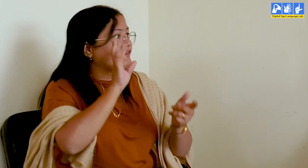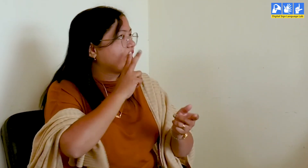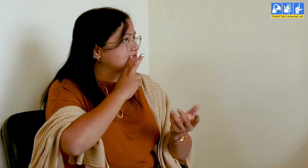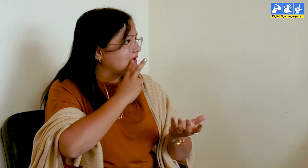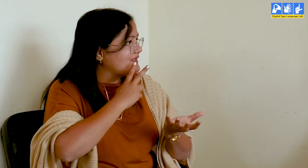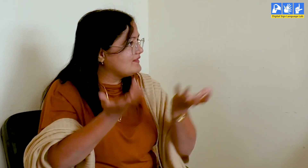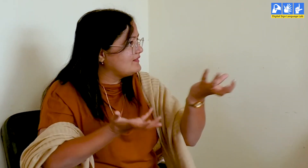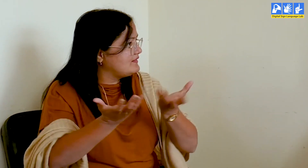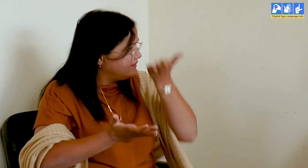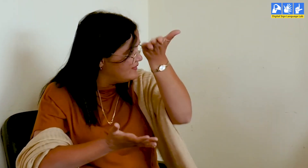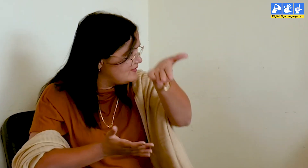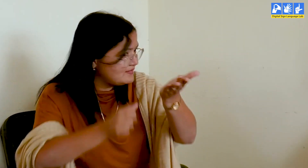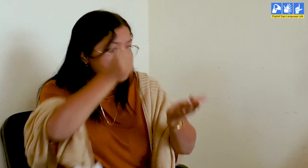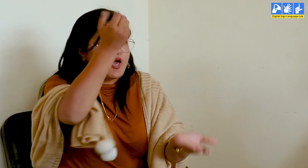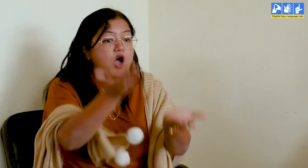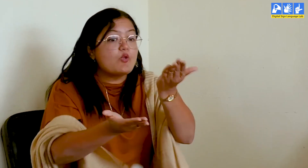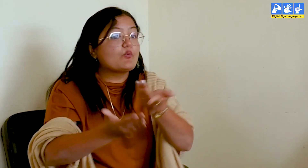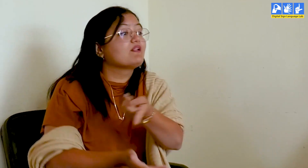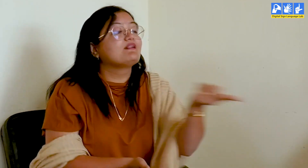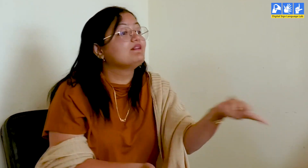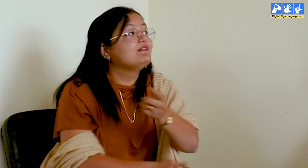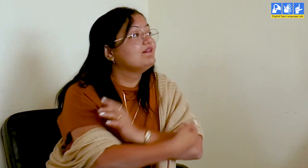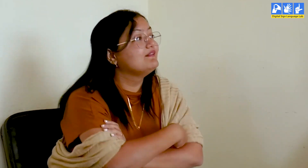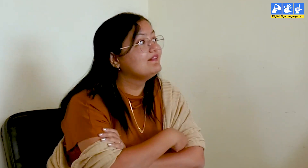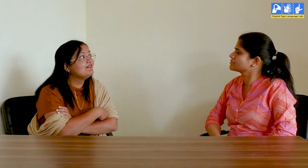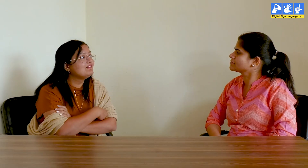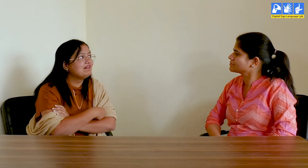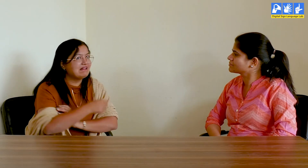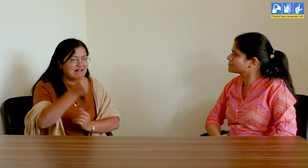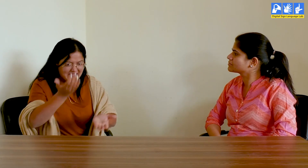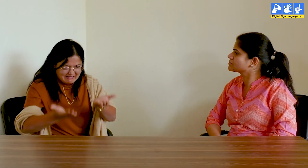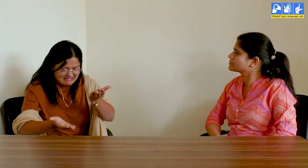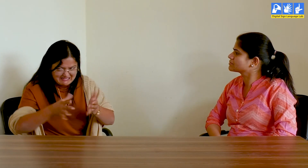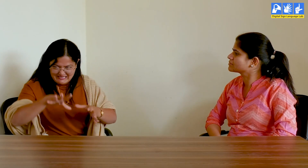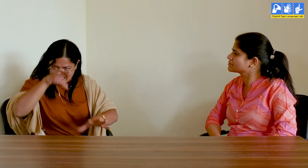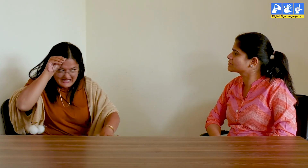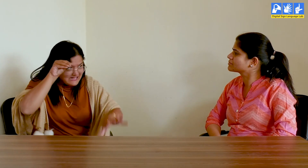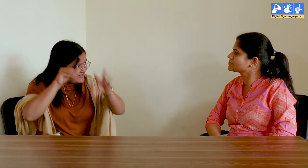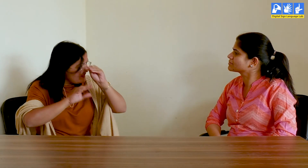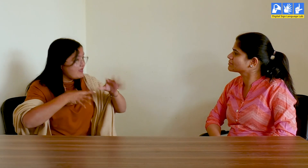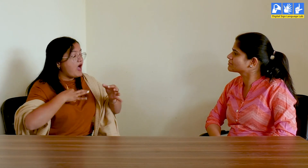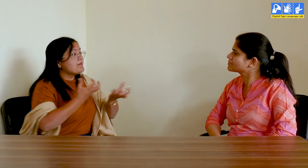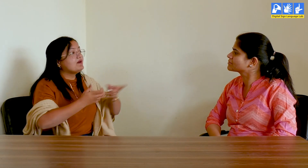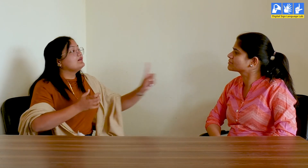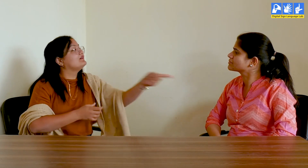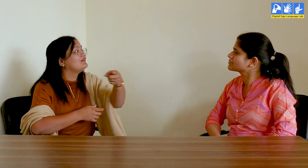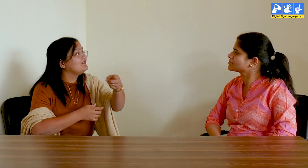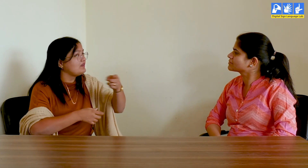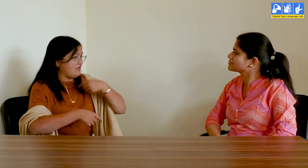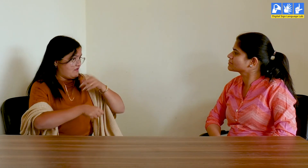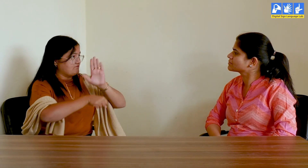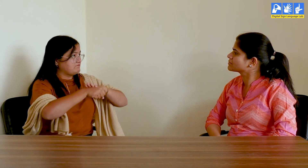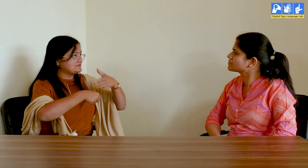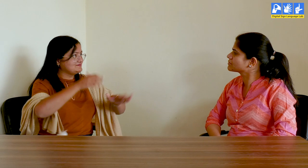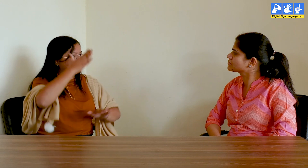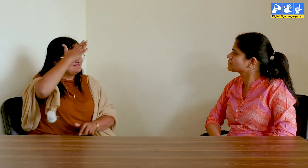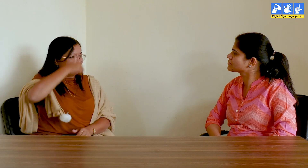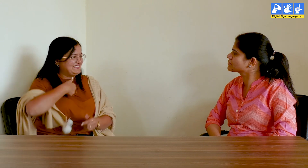जैसे सबजी के लिए बहार जाते हैं तो इससे पूछे बताओ कितने खिलो आलू हैं ऐसे वह सीखेगी और बाद में इसको बोलो खड़ितने के लिए